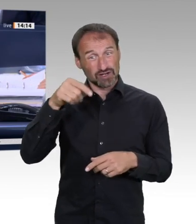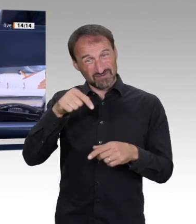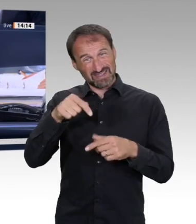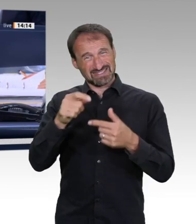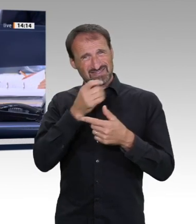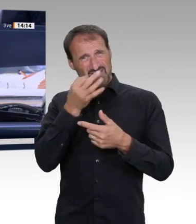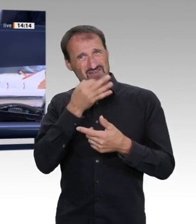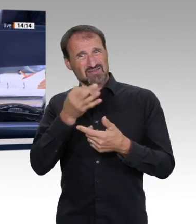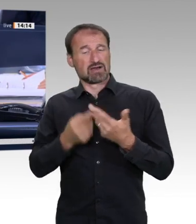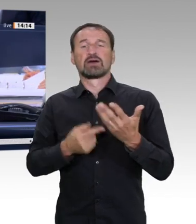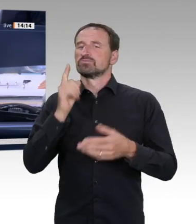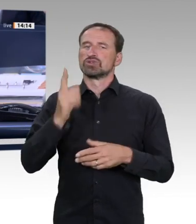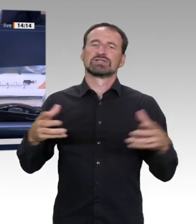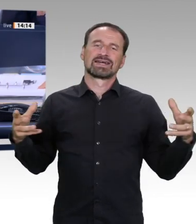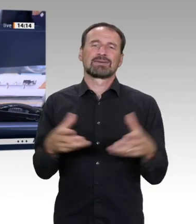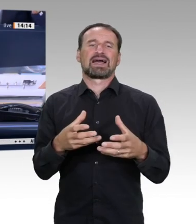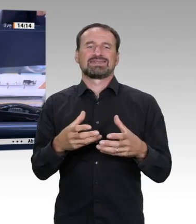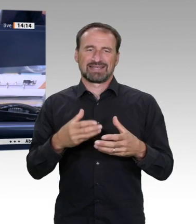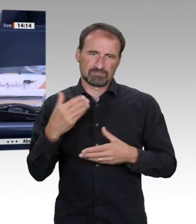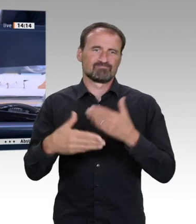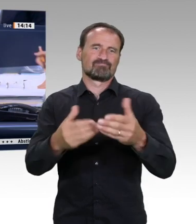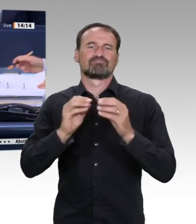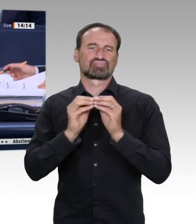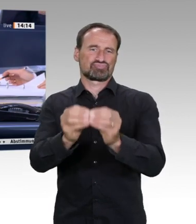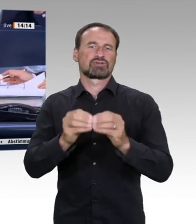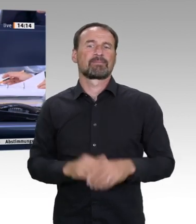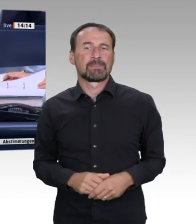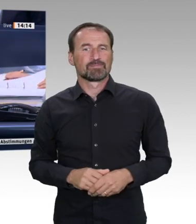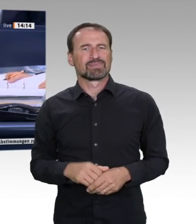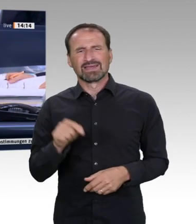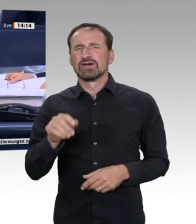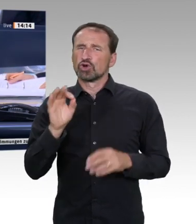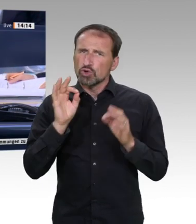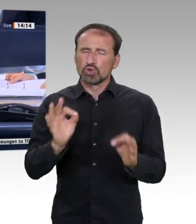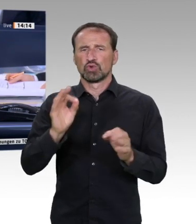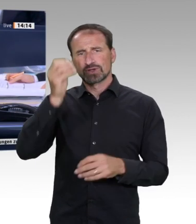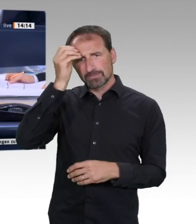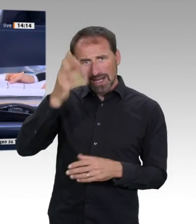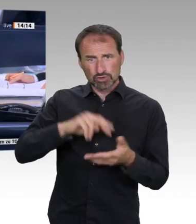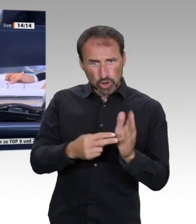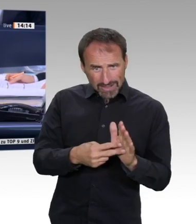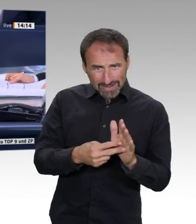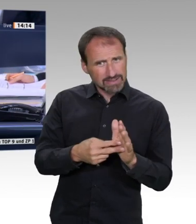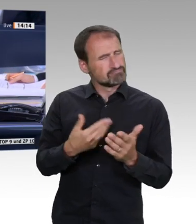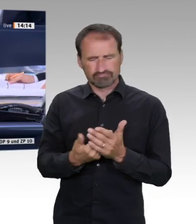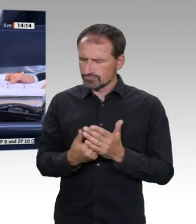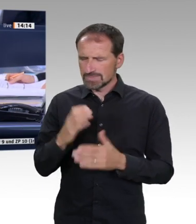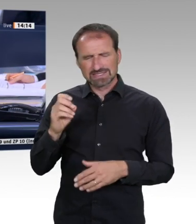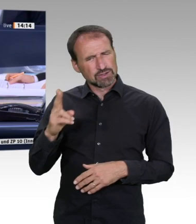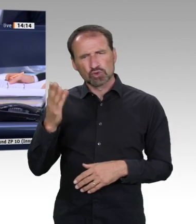Tagesordnungspunkt 9 c. Interfraktionell wird Überweisung der Vorlage auf Drucksache 19 22453 an die in der Tagesordnung aufgeführten Ausschüsse